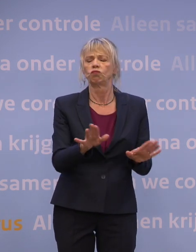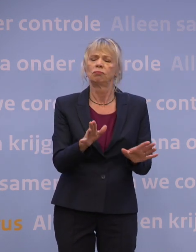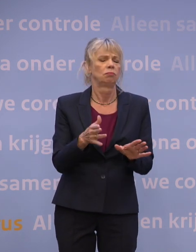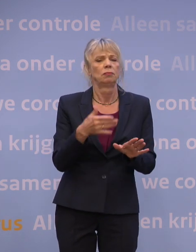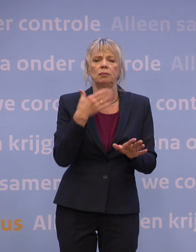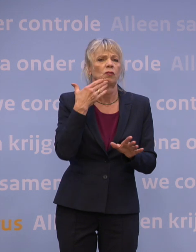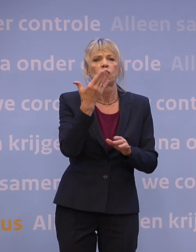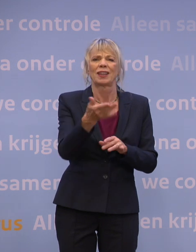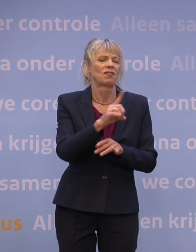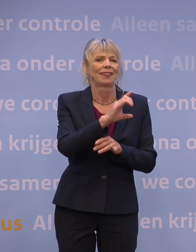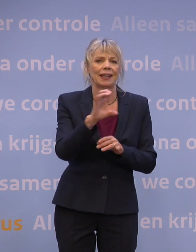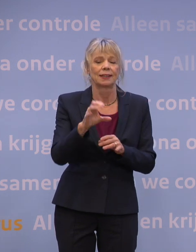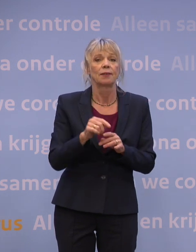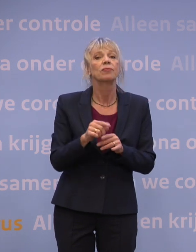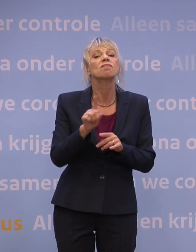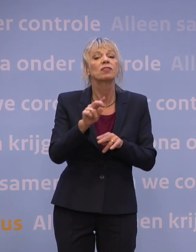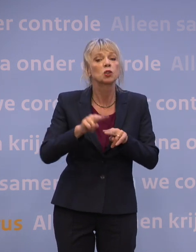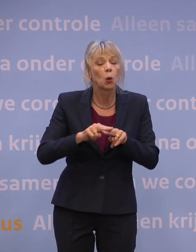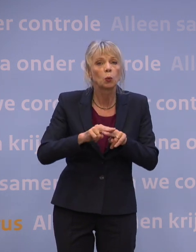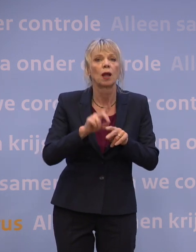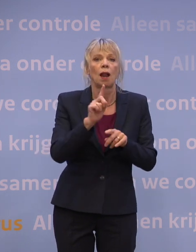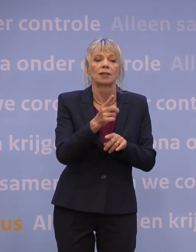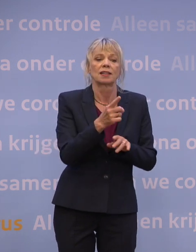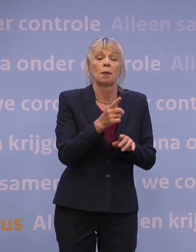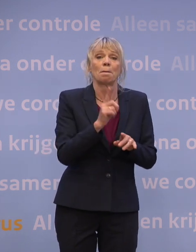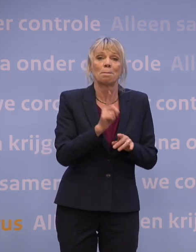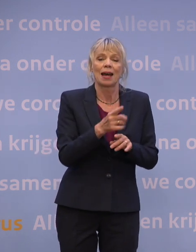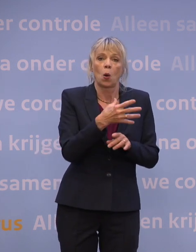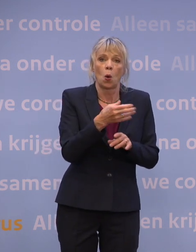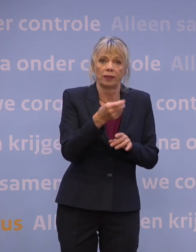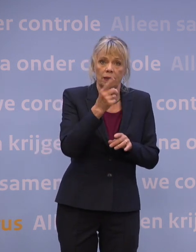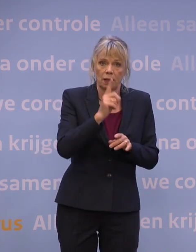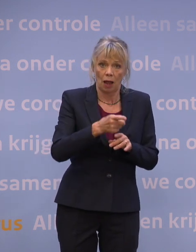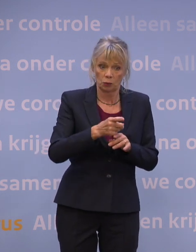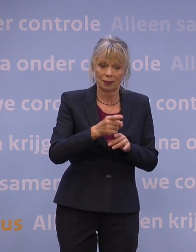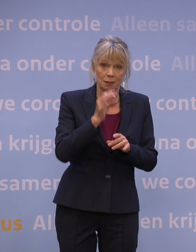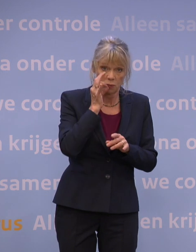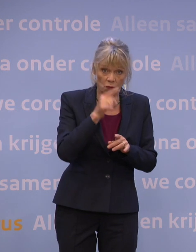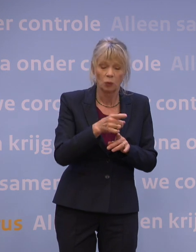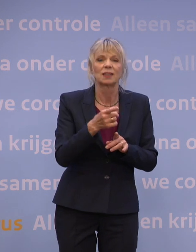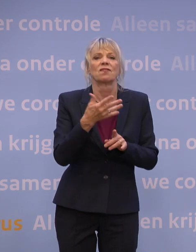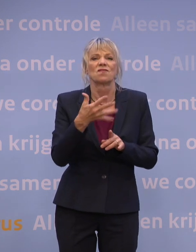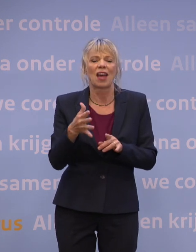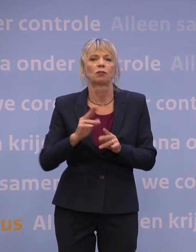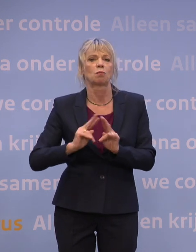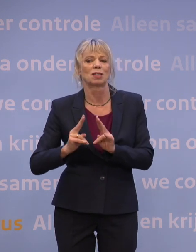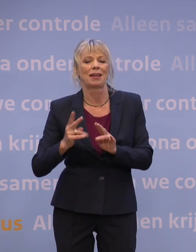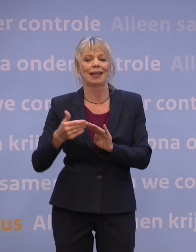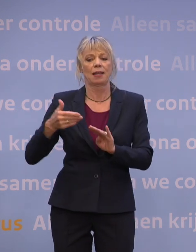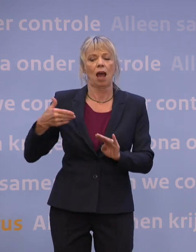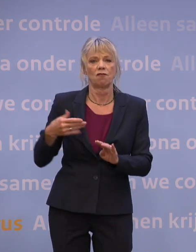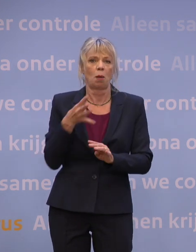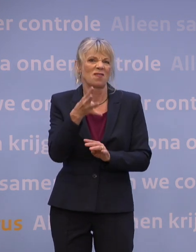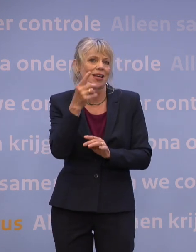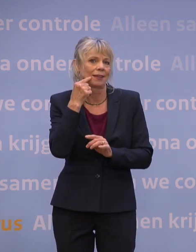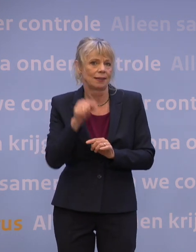groen? Als je vijftig besmettingen hebt per honderdduizend inwoners over de afgelopen veertien dagen. Nou, daar zijn wij nog